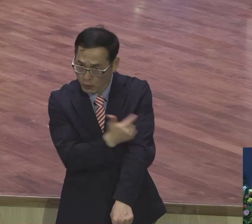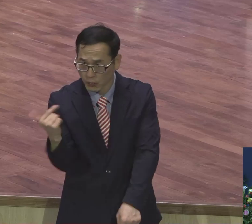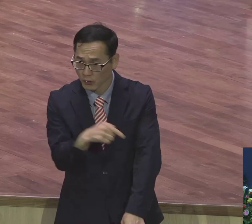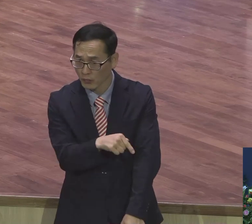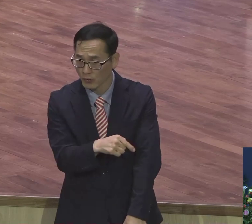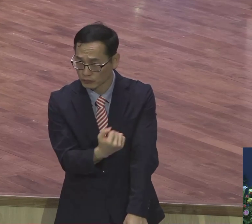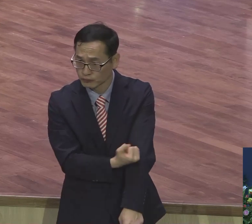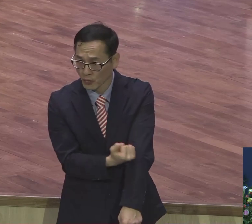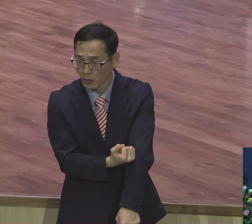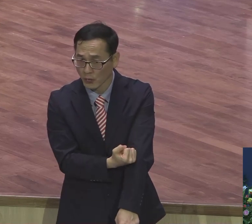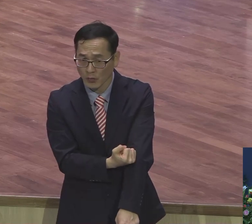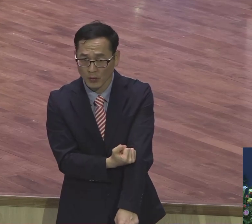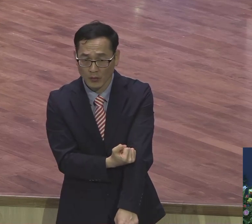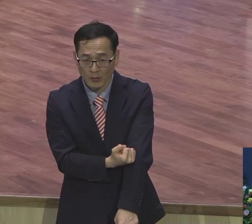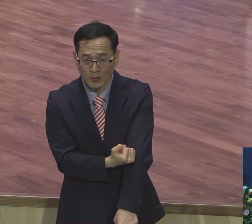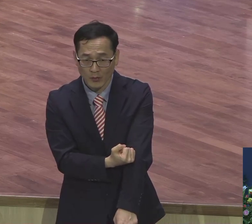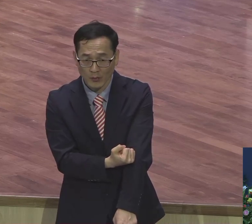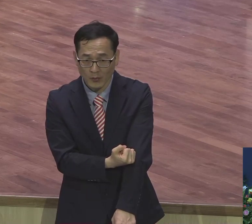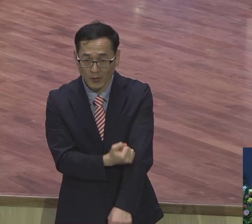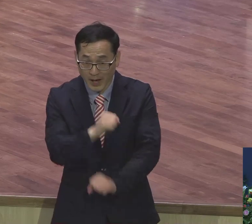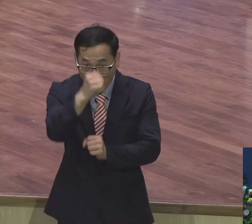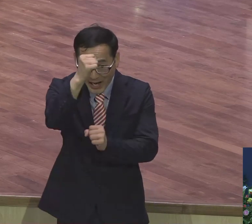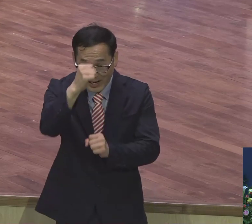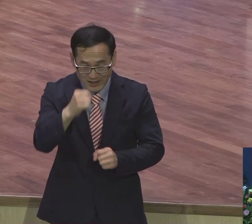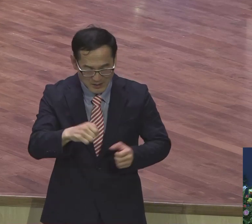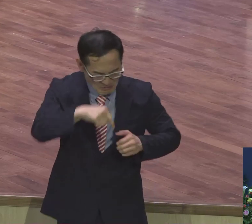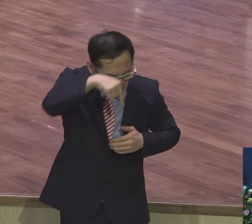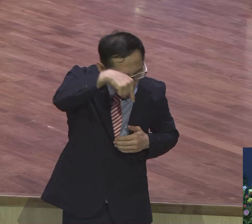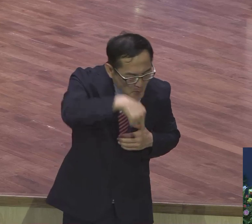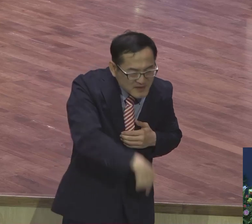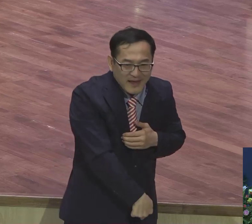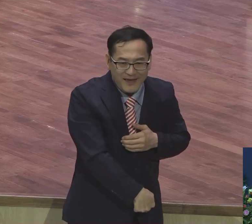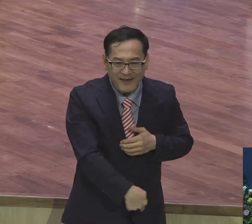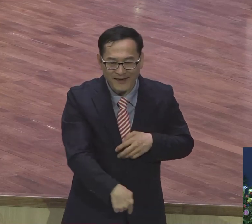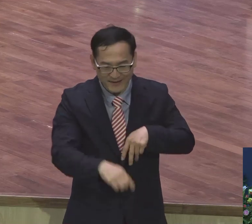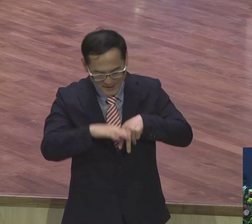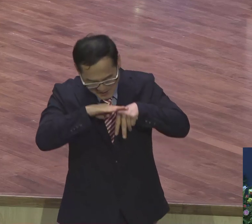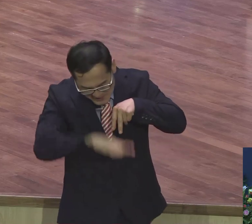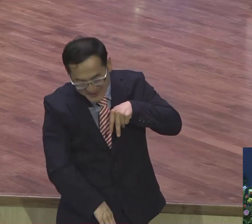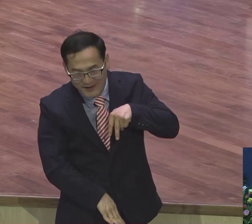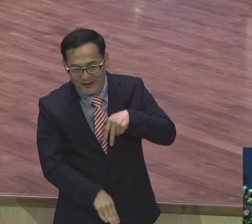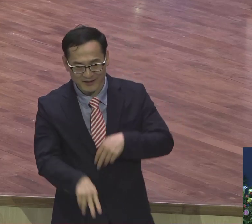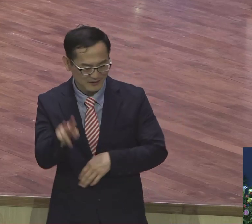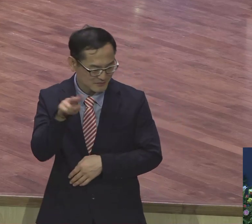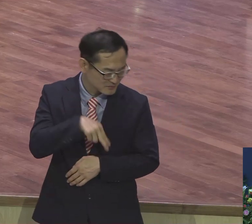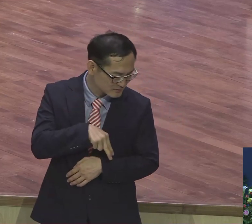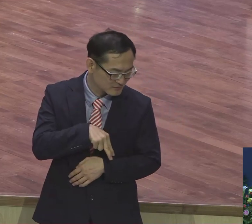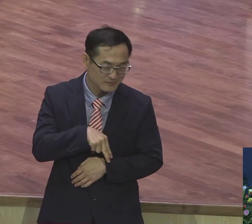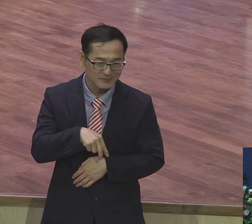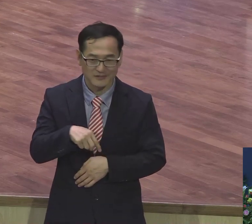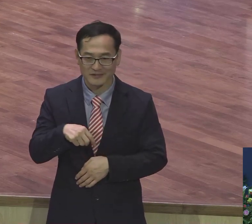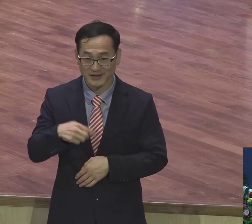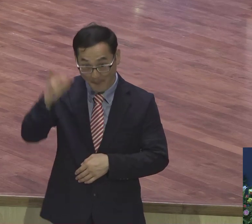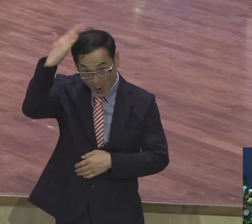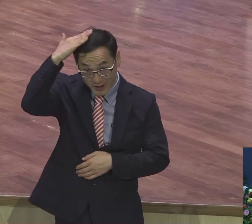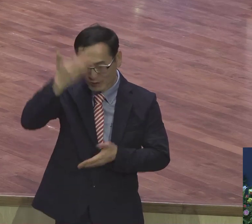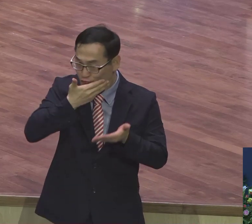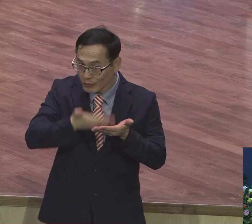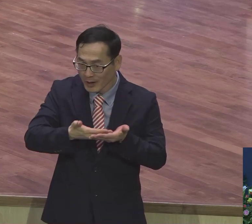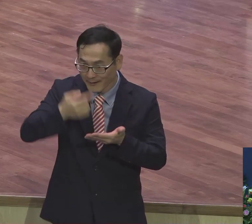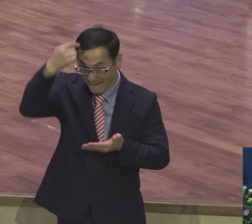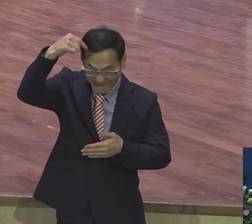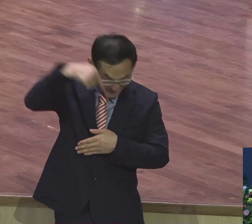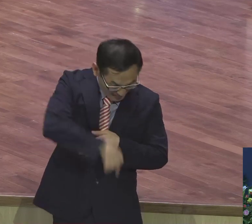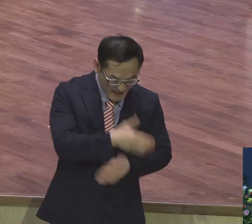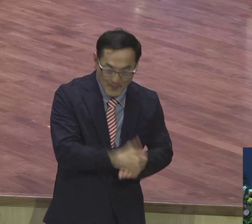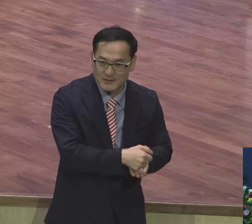발이 그야말로 발이 눈에 잘 안 띕니다. 눈에 잘 안 띄지만은 우리의 삶에 가장 활력을